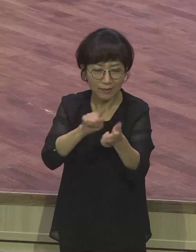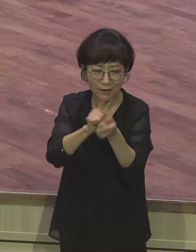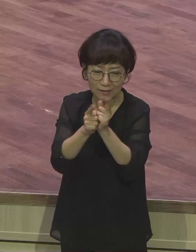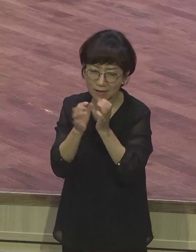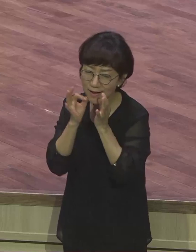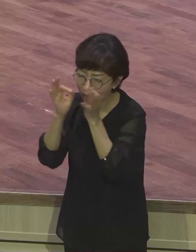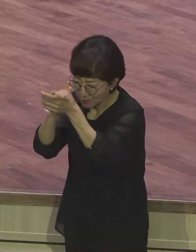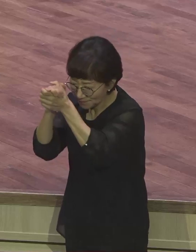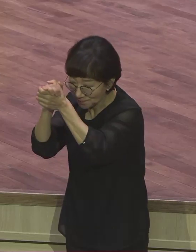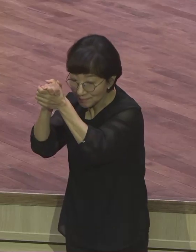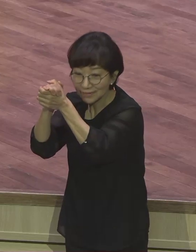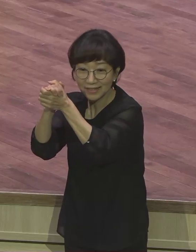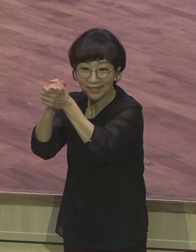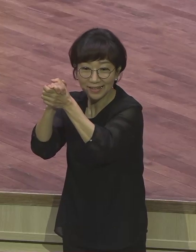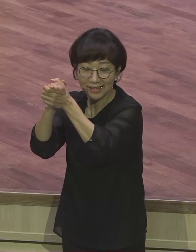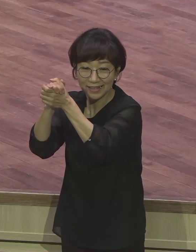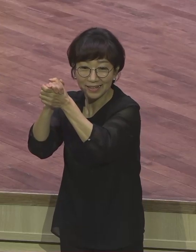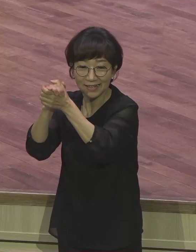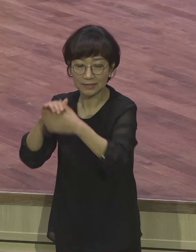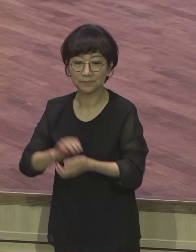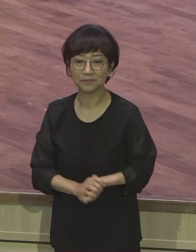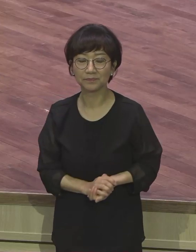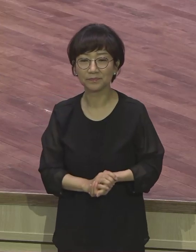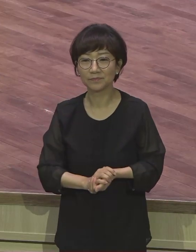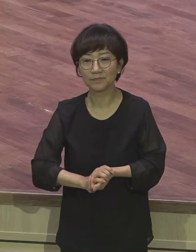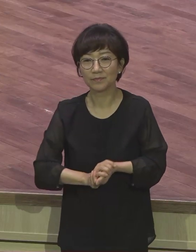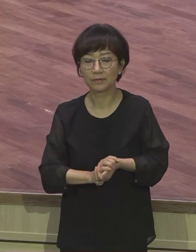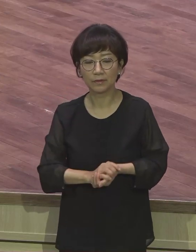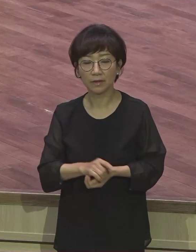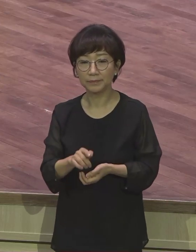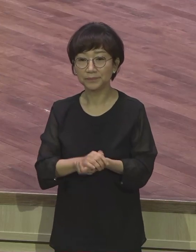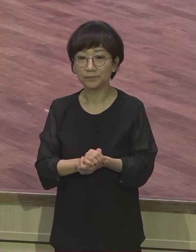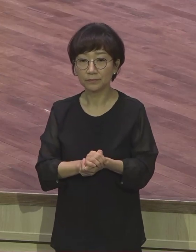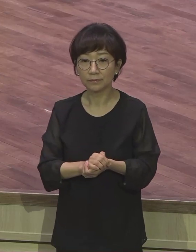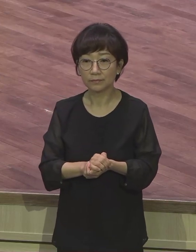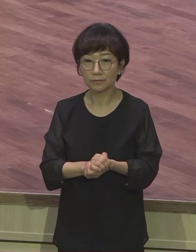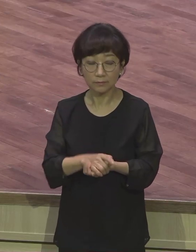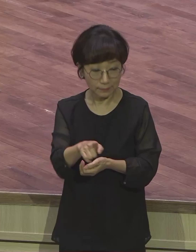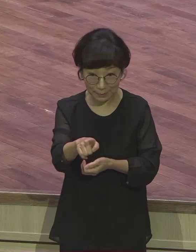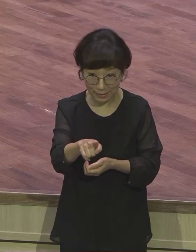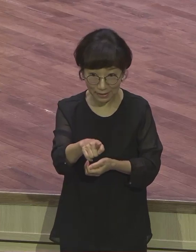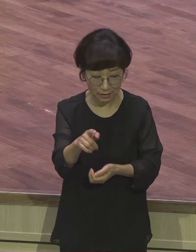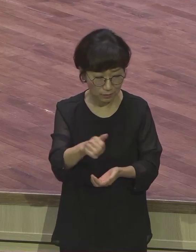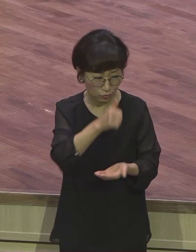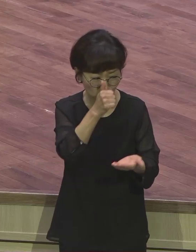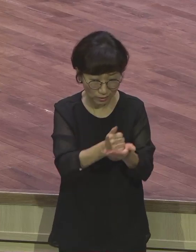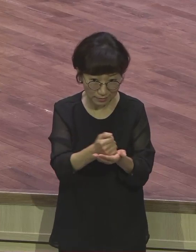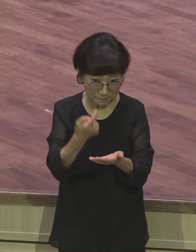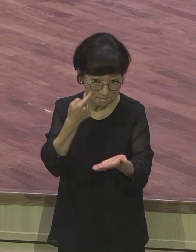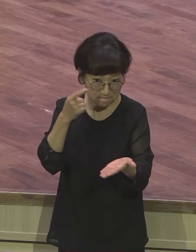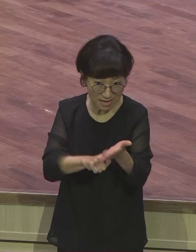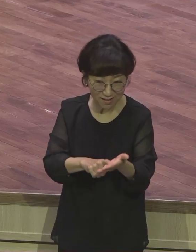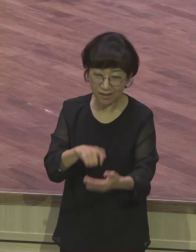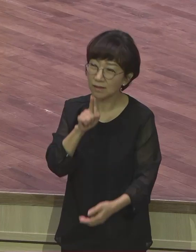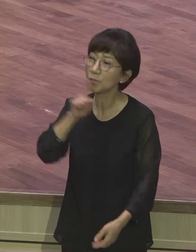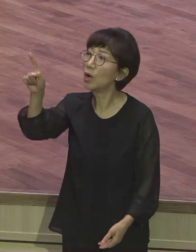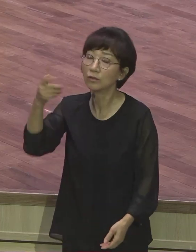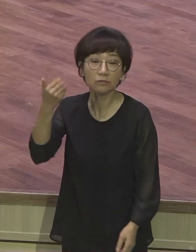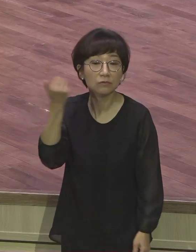누가 고발하리요? 누가 정지하리요? 하나님께서 택하시고 어렵다 하신 일을